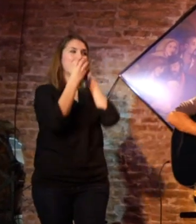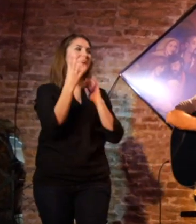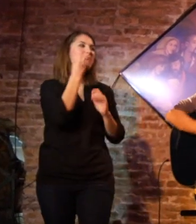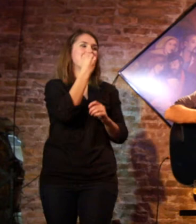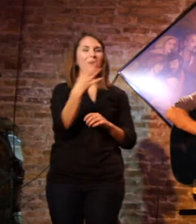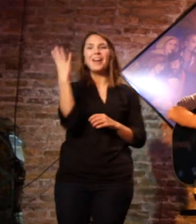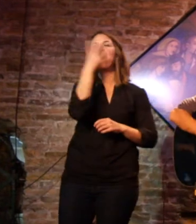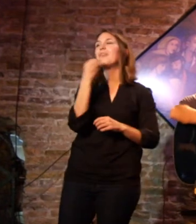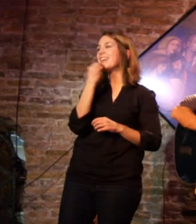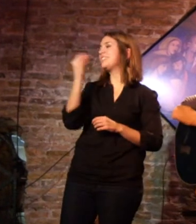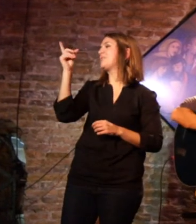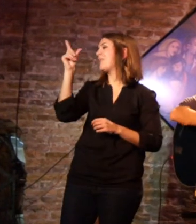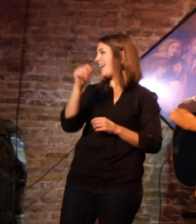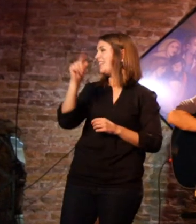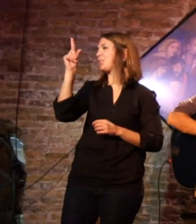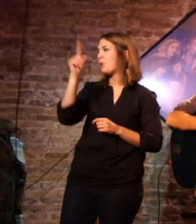Bueno, bonito y barato.